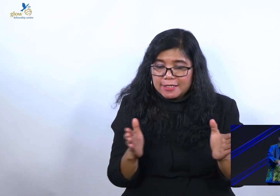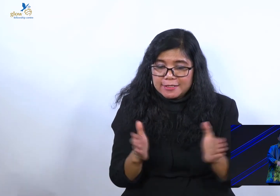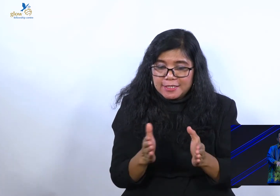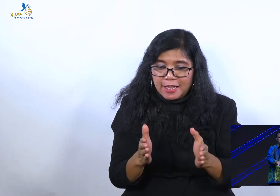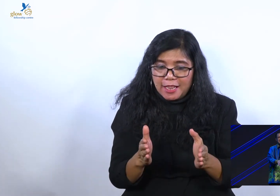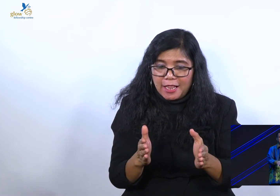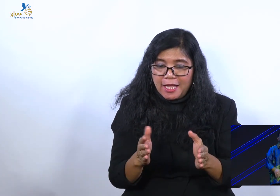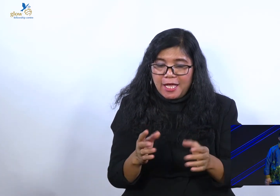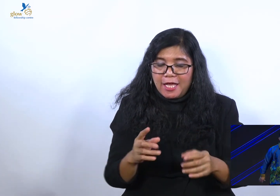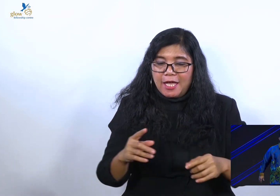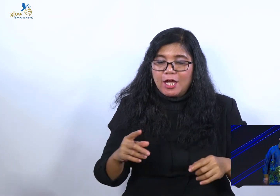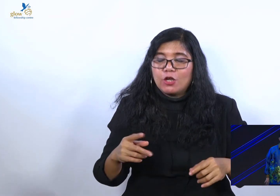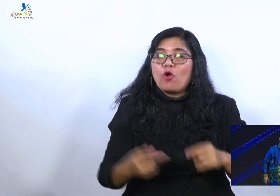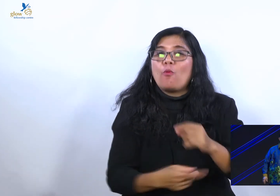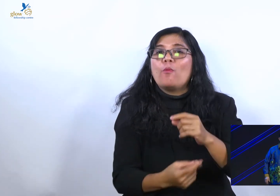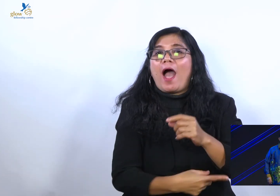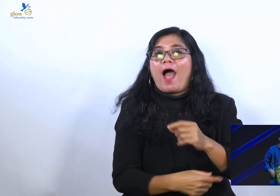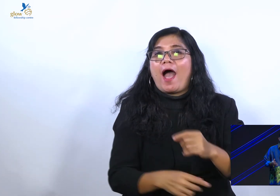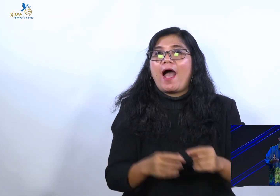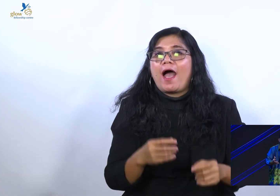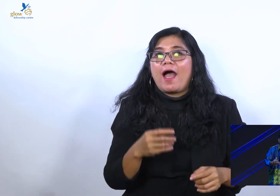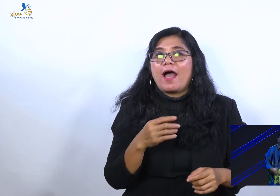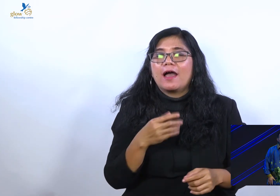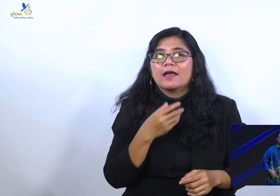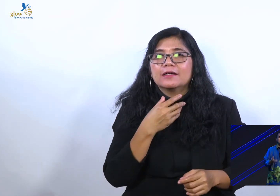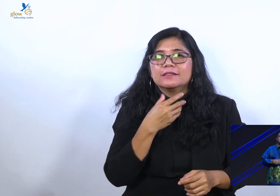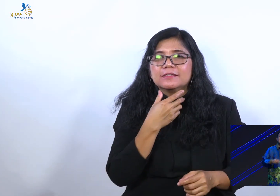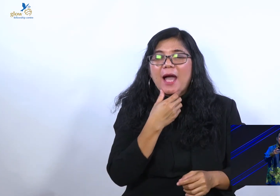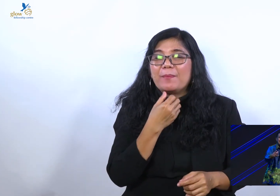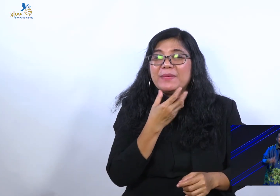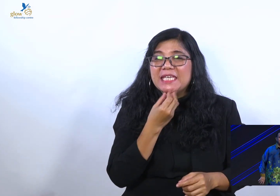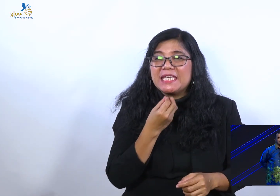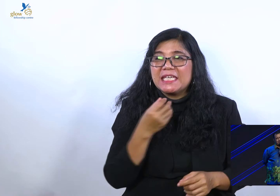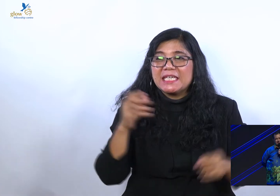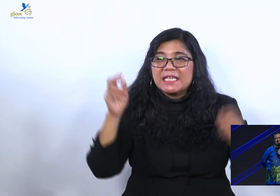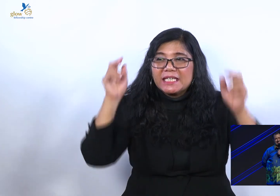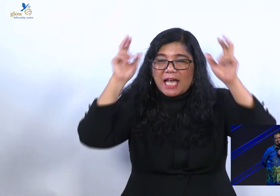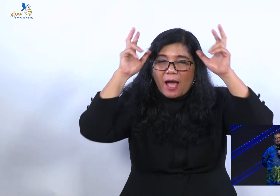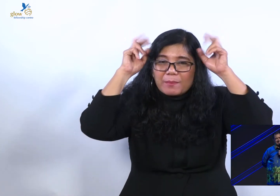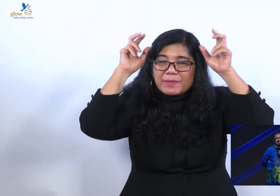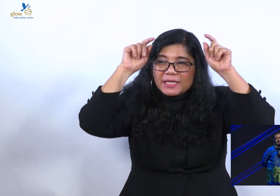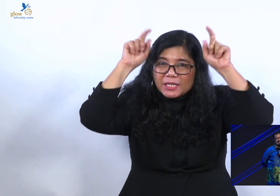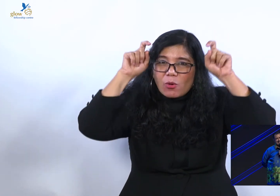belum banyak, dan biasanya ini anak-anak remaja, dia bawa burung tekukur, atau sekarang ayam.